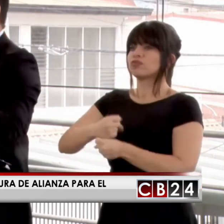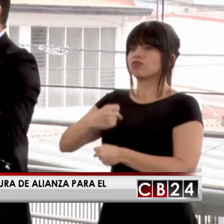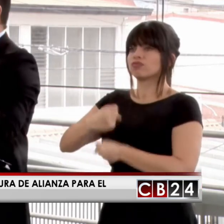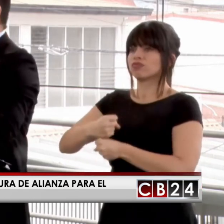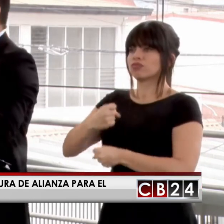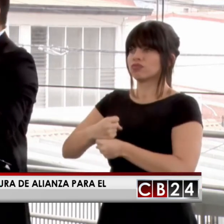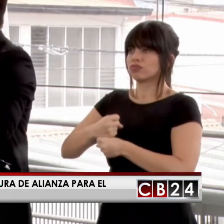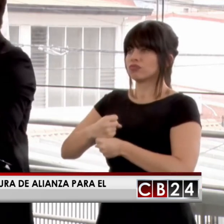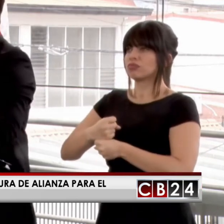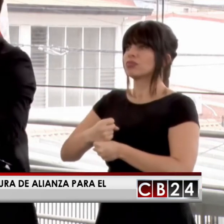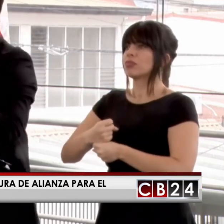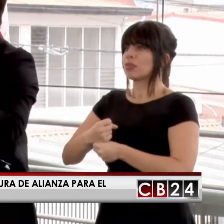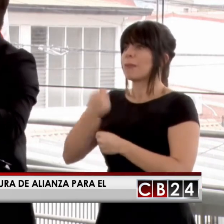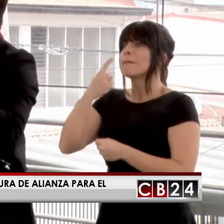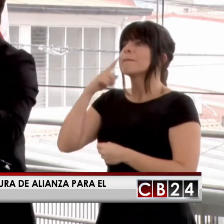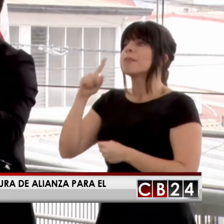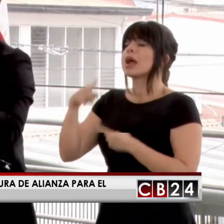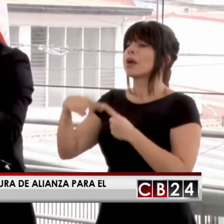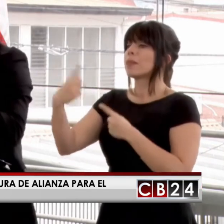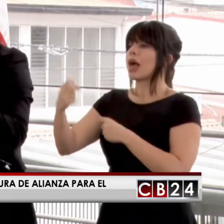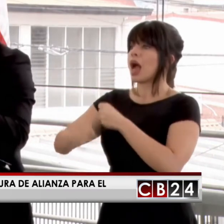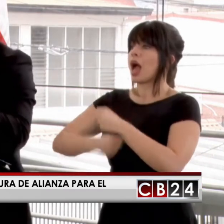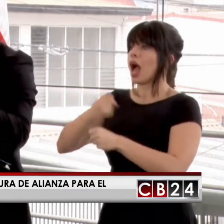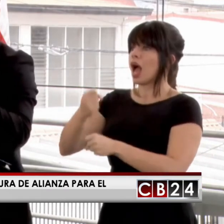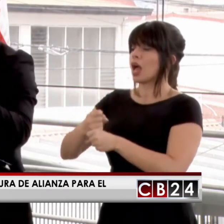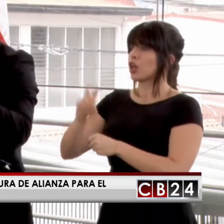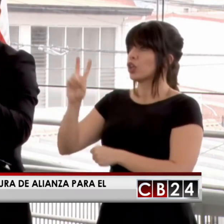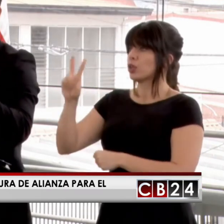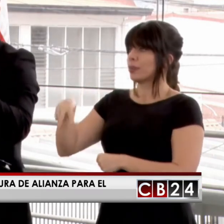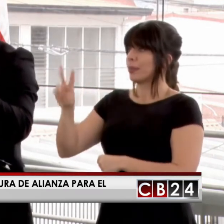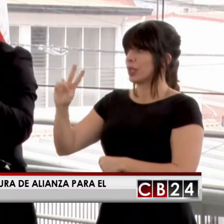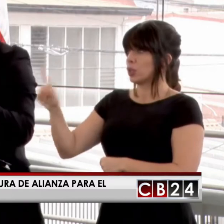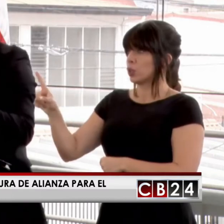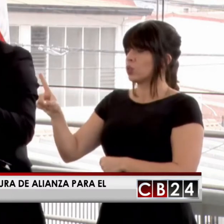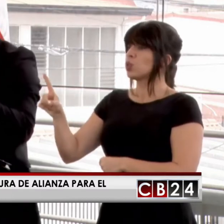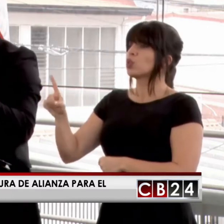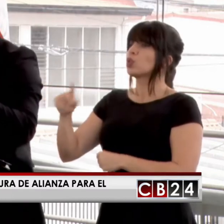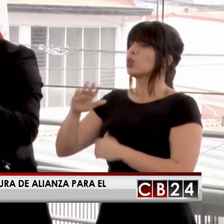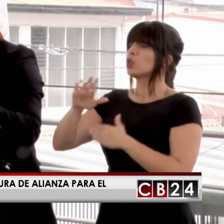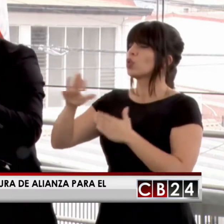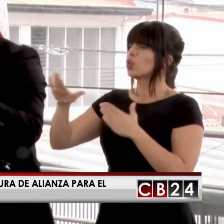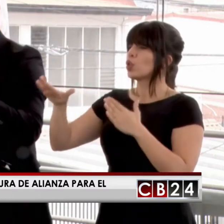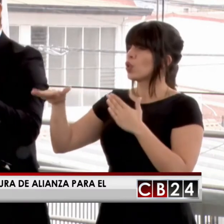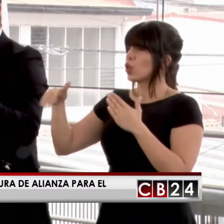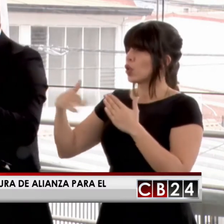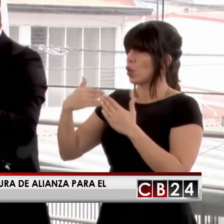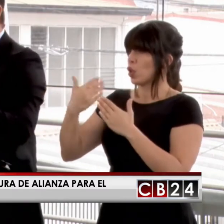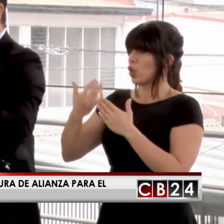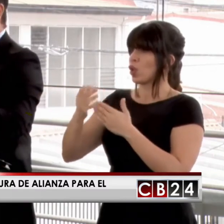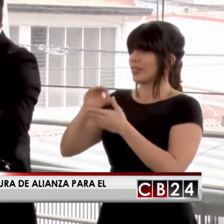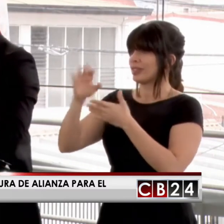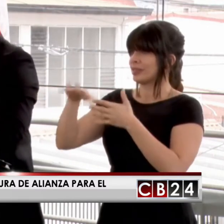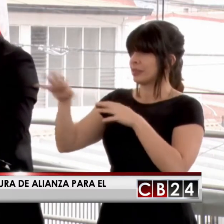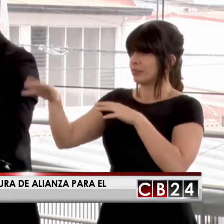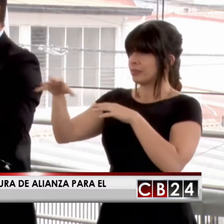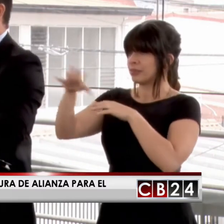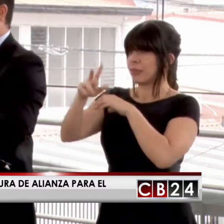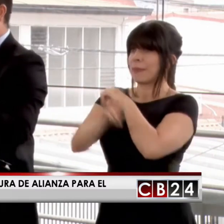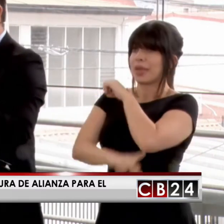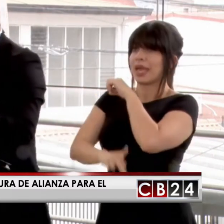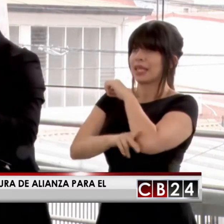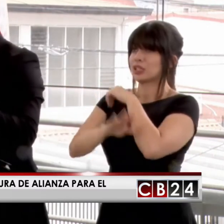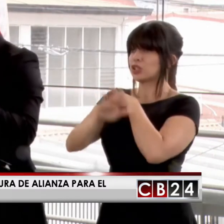para que en el año 2021, todos los centros educativos del país,